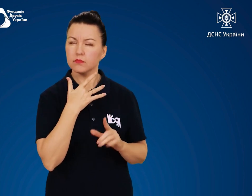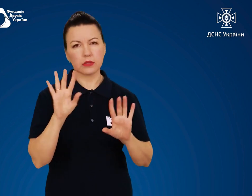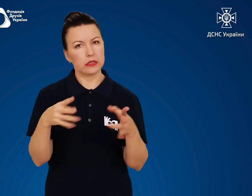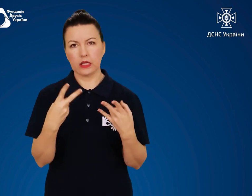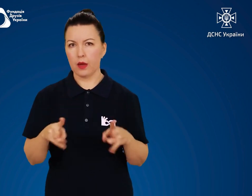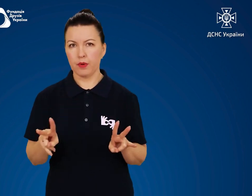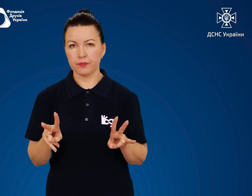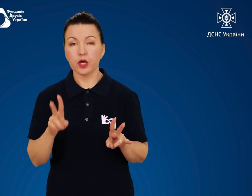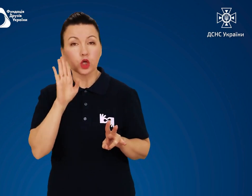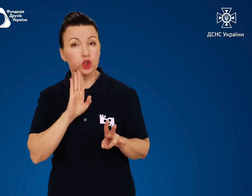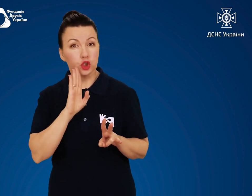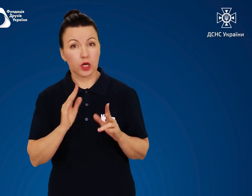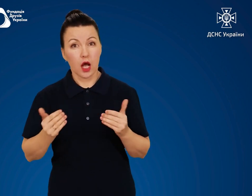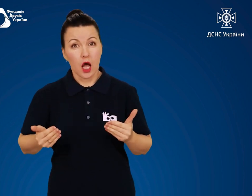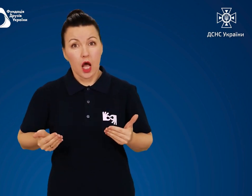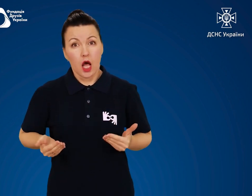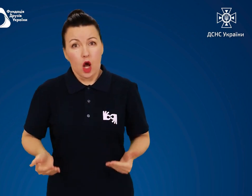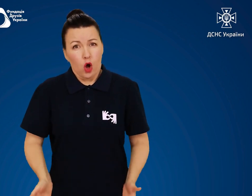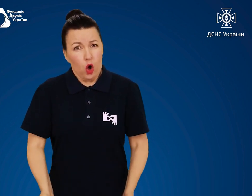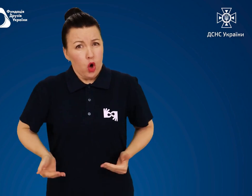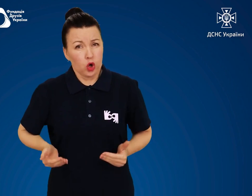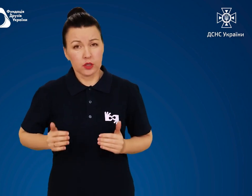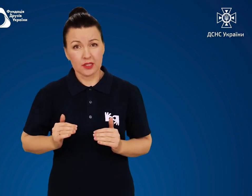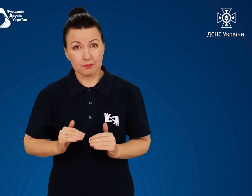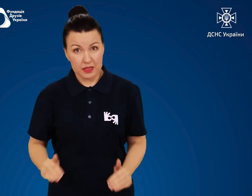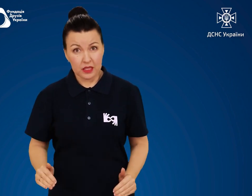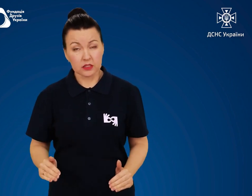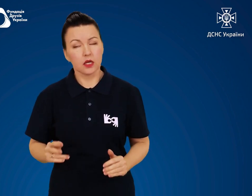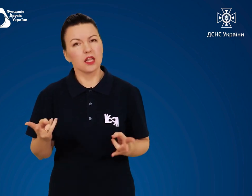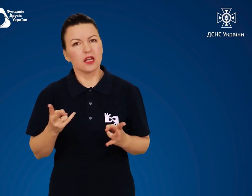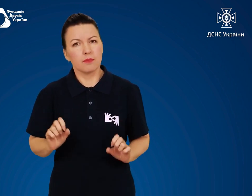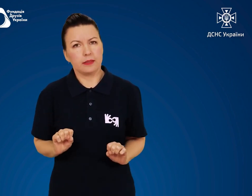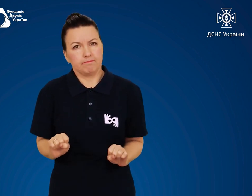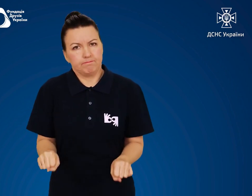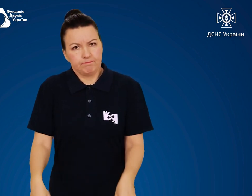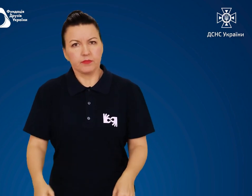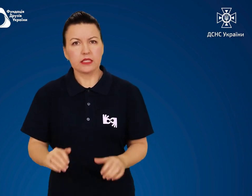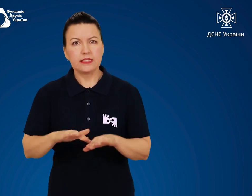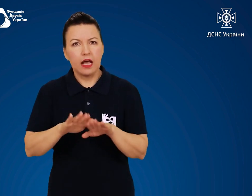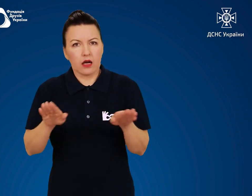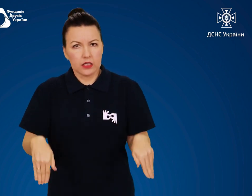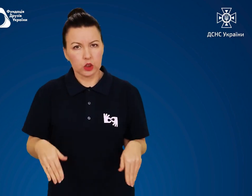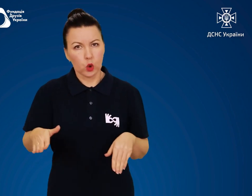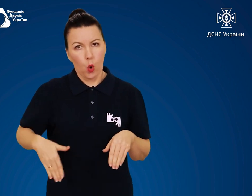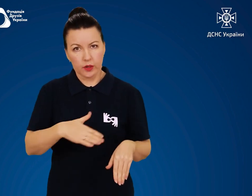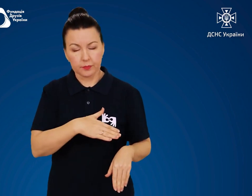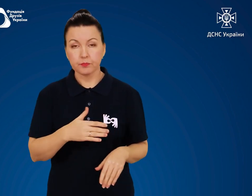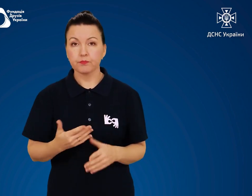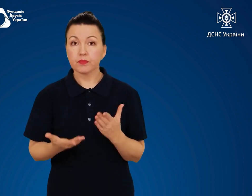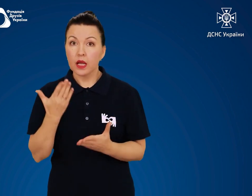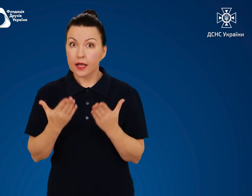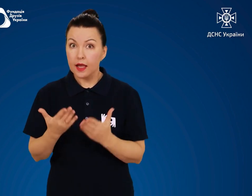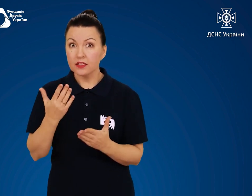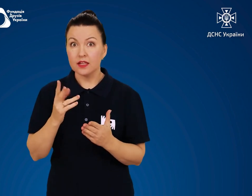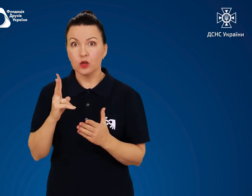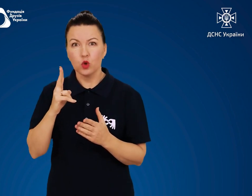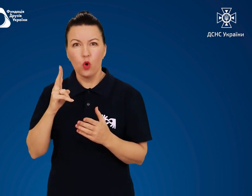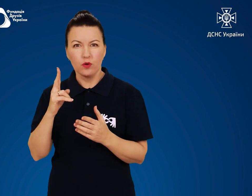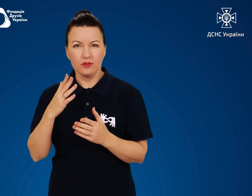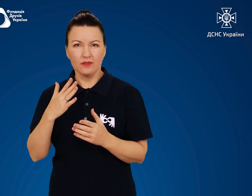у міні-спідницях бажано прикрити ноги Якщо представники влади почнуть